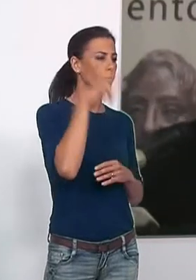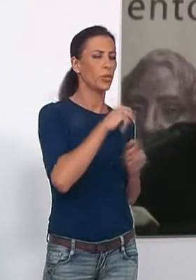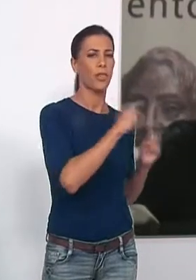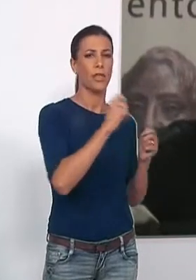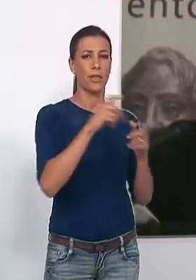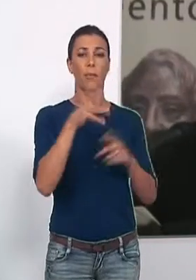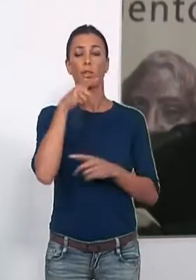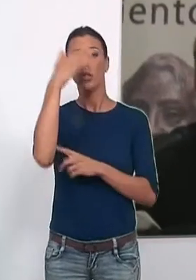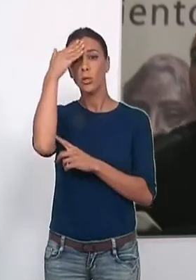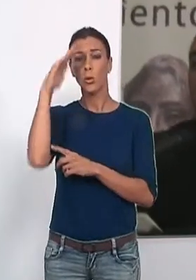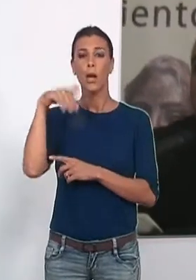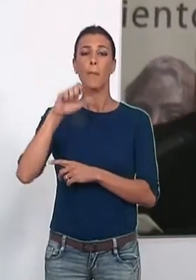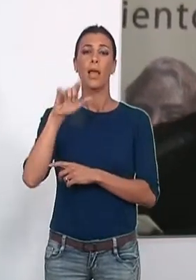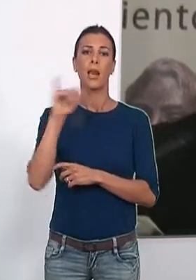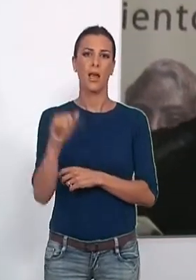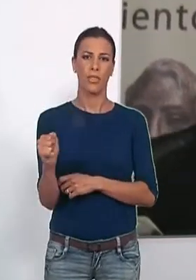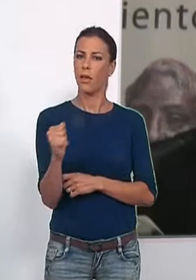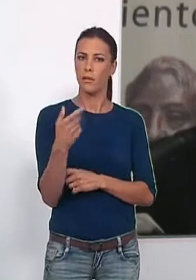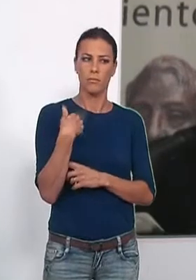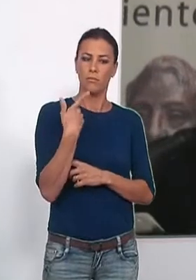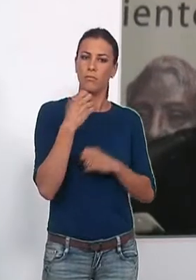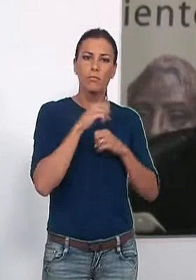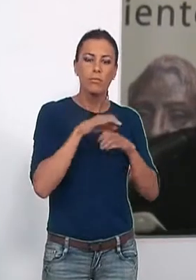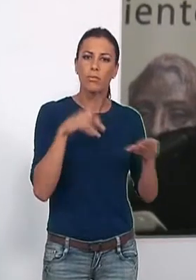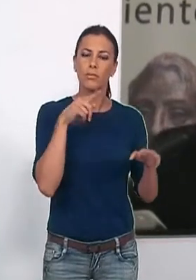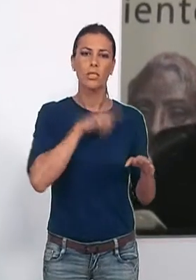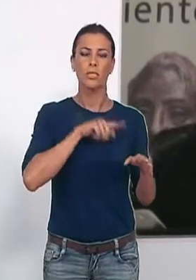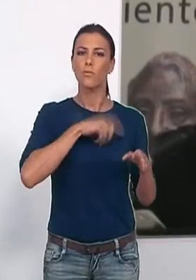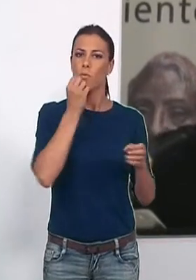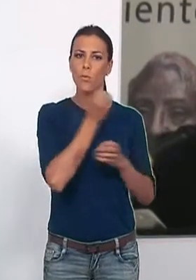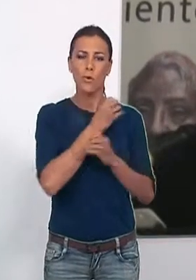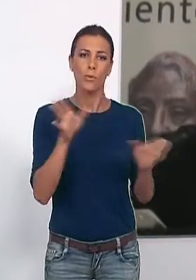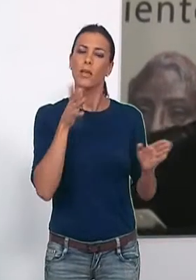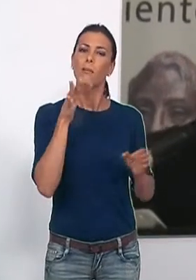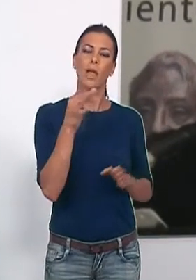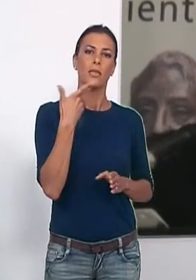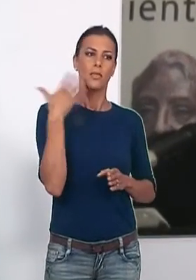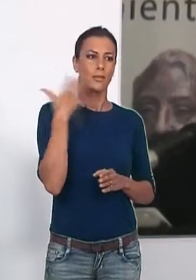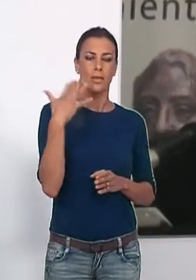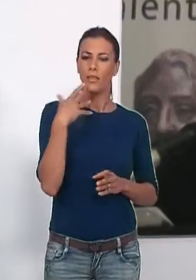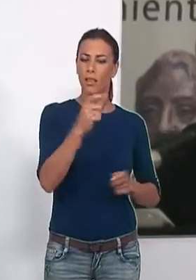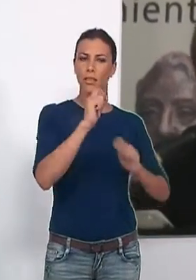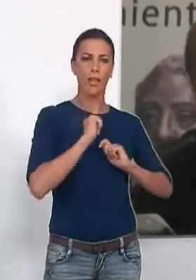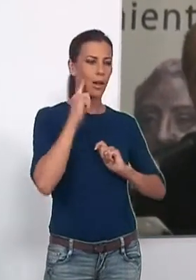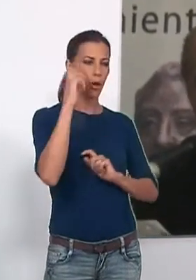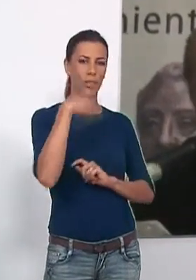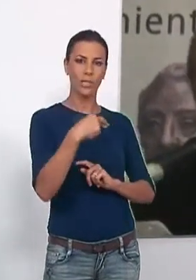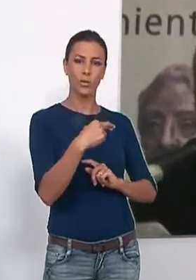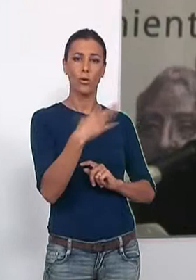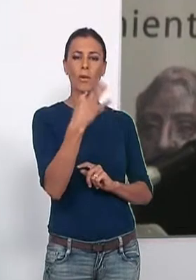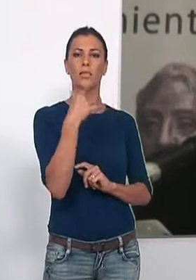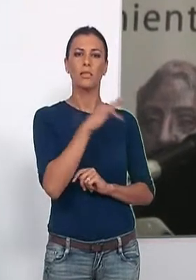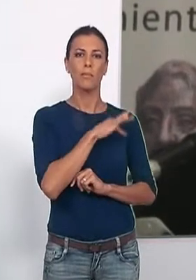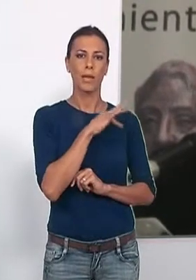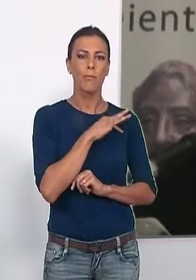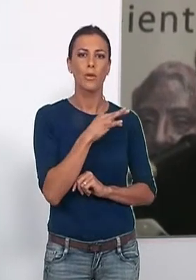El titular de Melaza agradeció el premio que hizo extensivo a todo el integrante del grupo y declaró que le extrañaba recibir reconocimientos